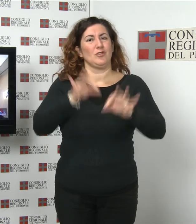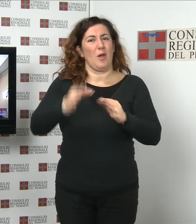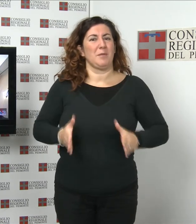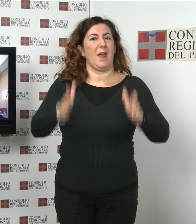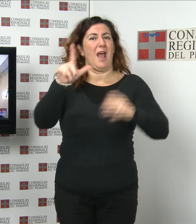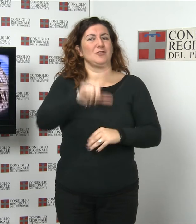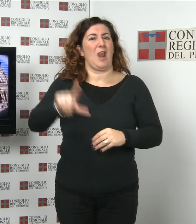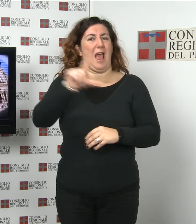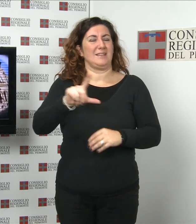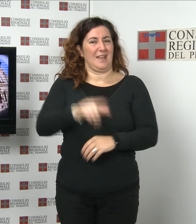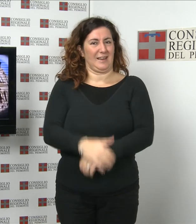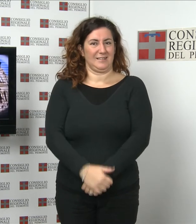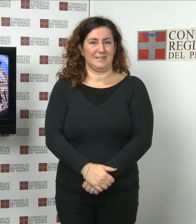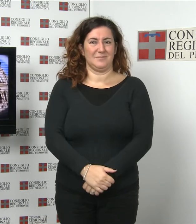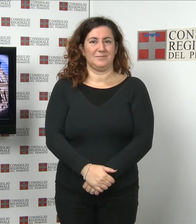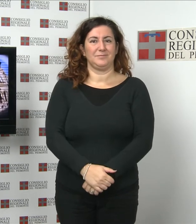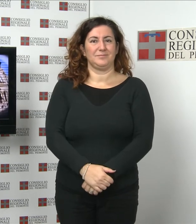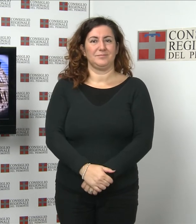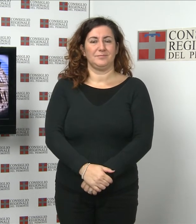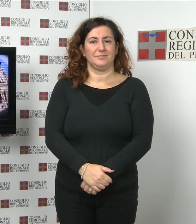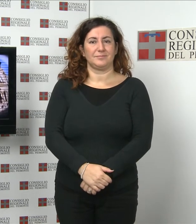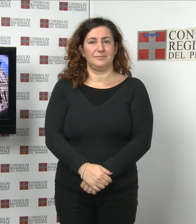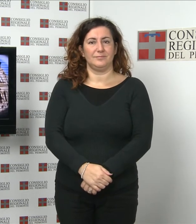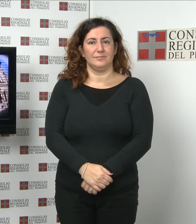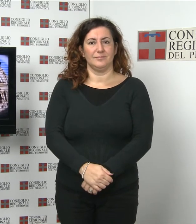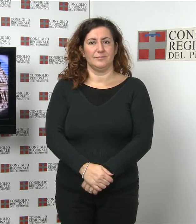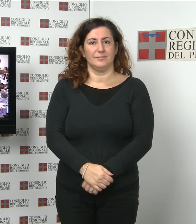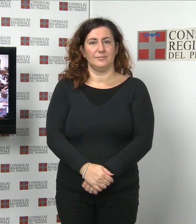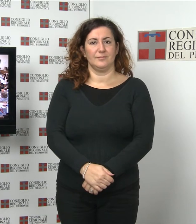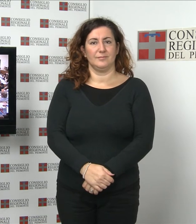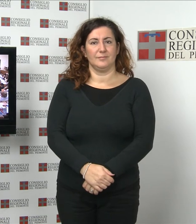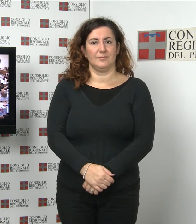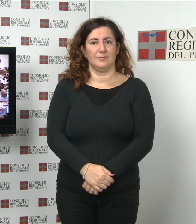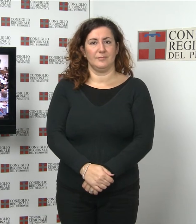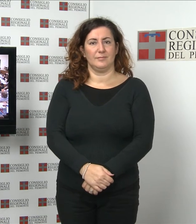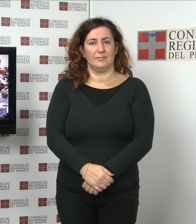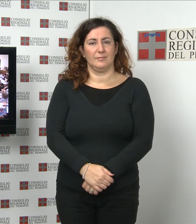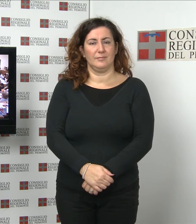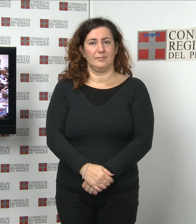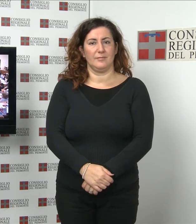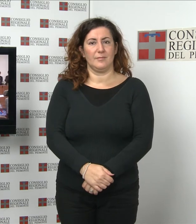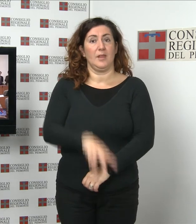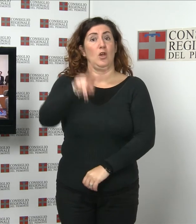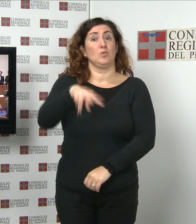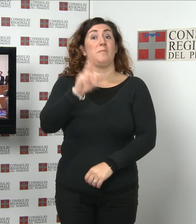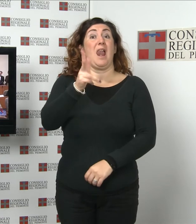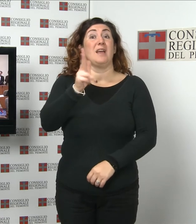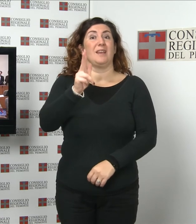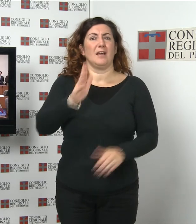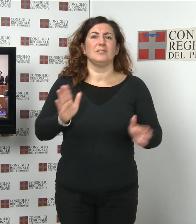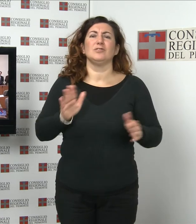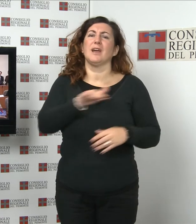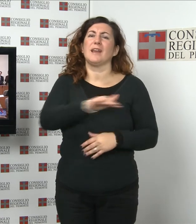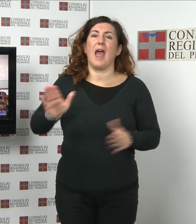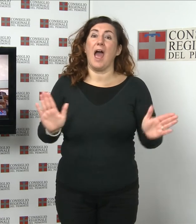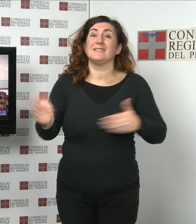Palazzo Lascaris. Al via il percorso di ragazzi in aula Ha preso il via l'edizione 2013 di ragazzi in aula,